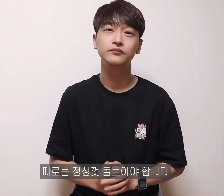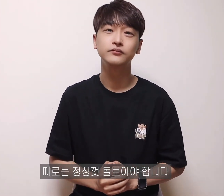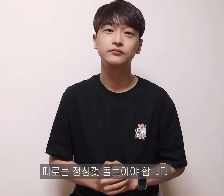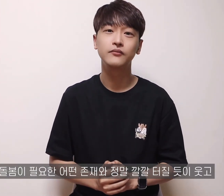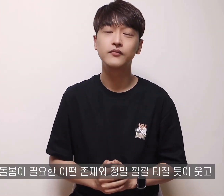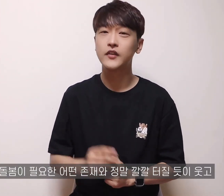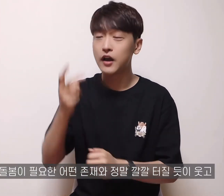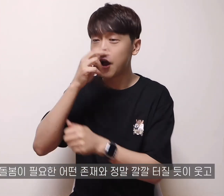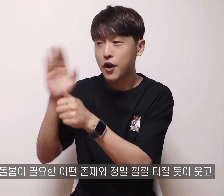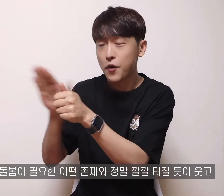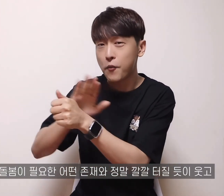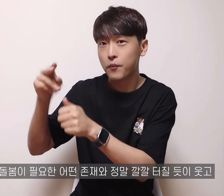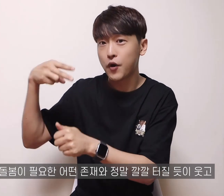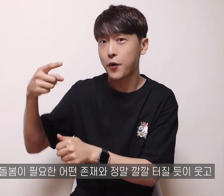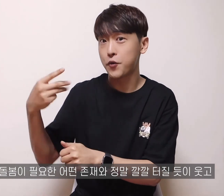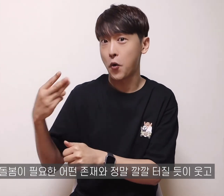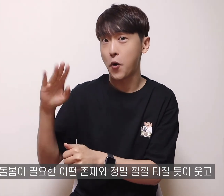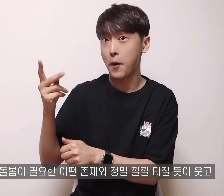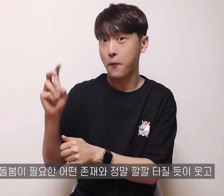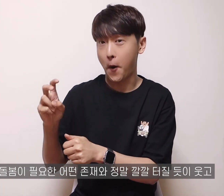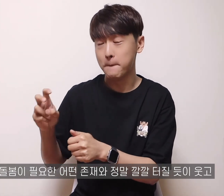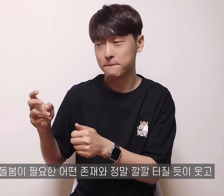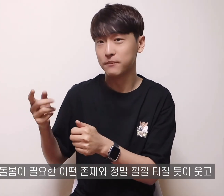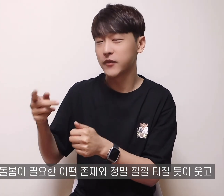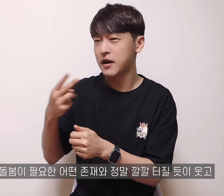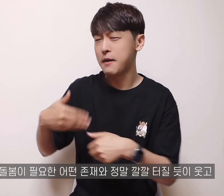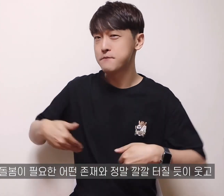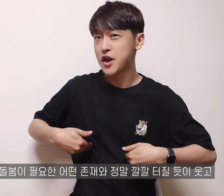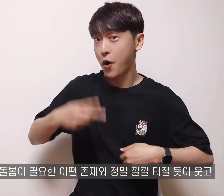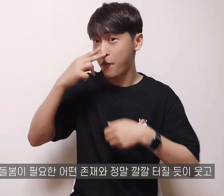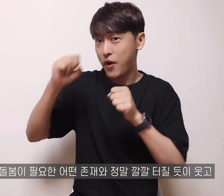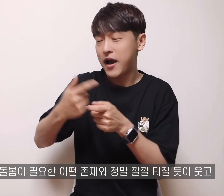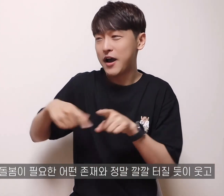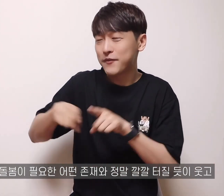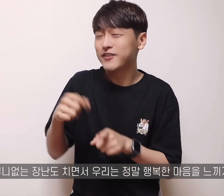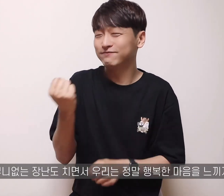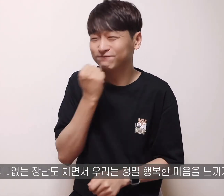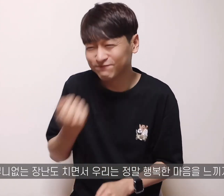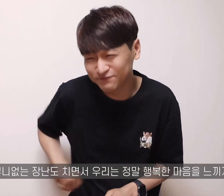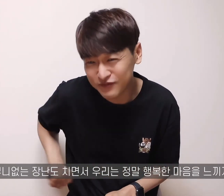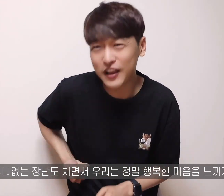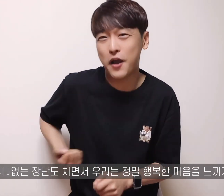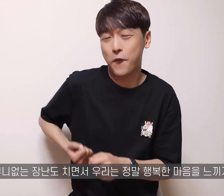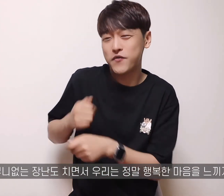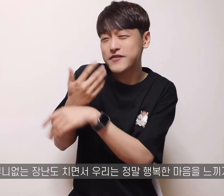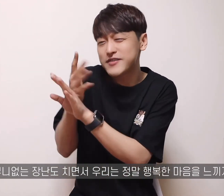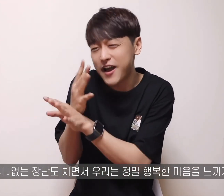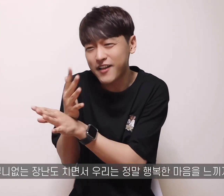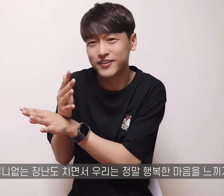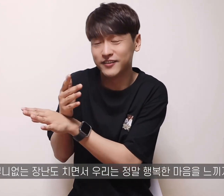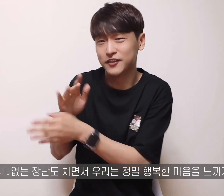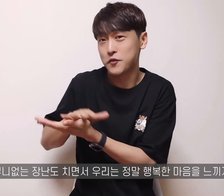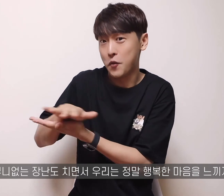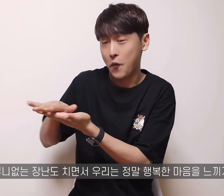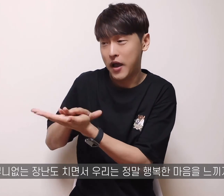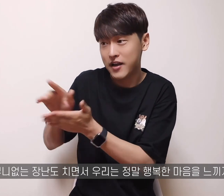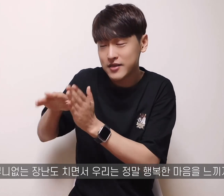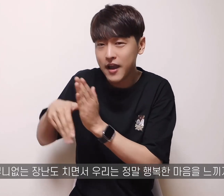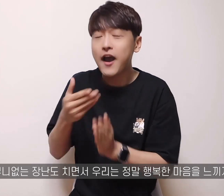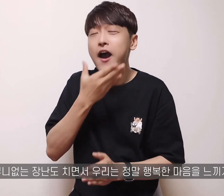돌봄이 필요한 어떤 존재와 정말 깔깔 터질 듯이 웃고 또 터무니없는 장난도 치면서 우리는 정말 행복한 마음을